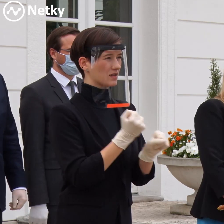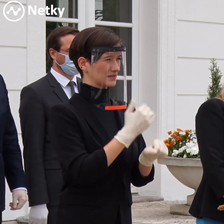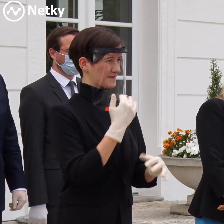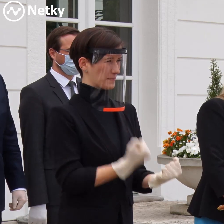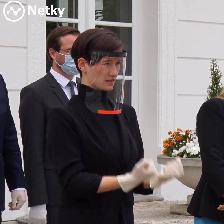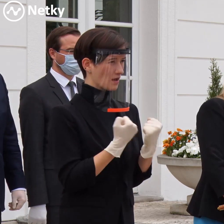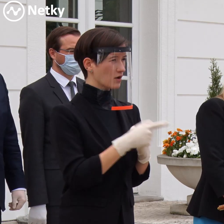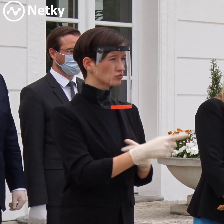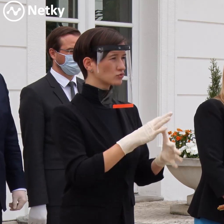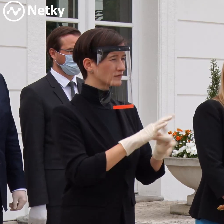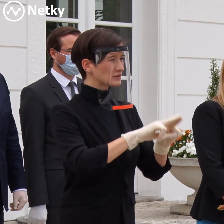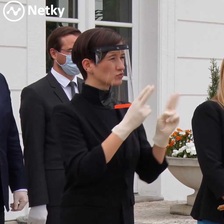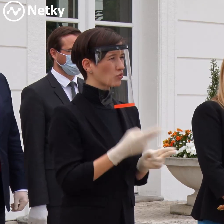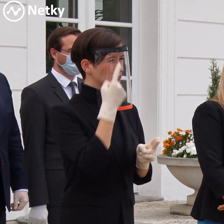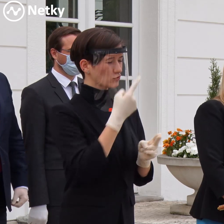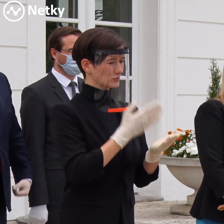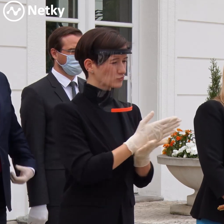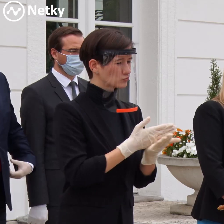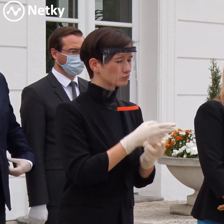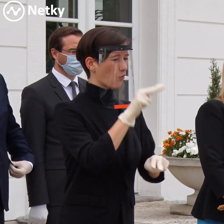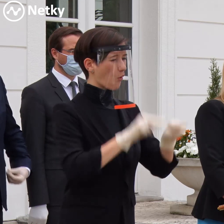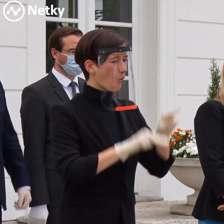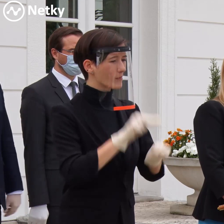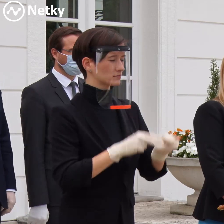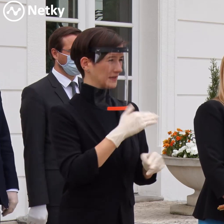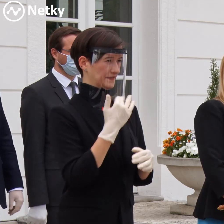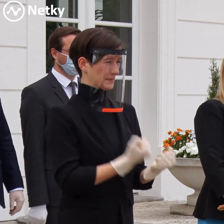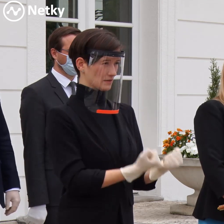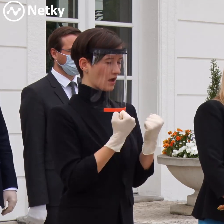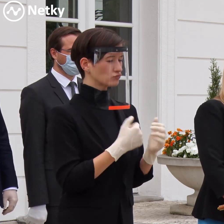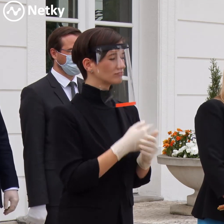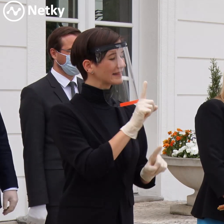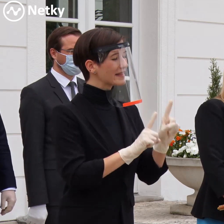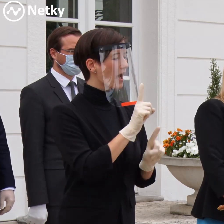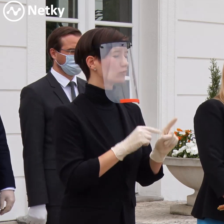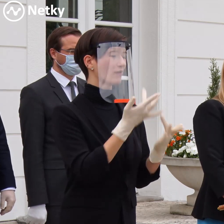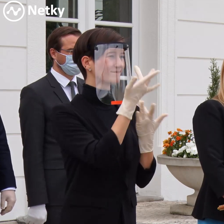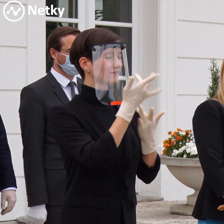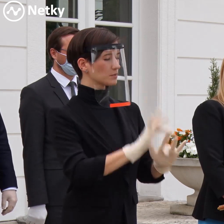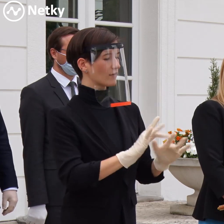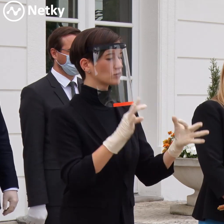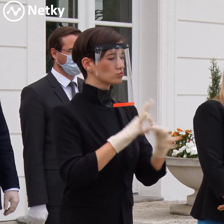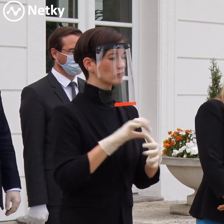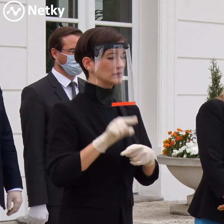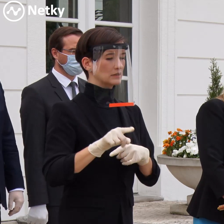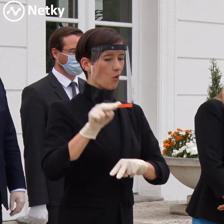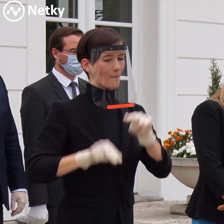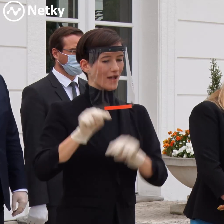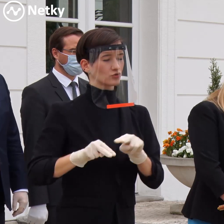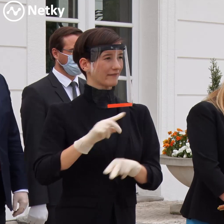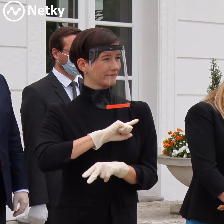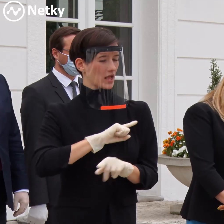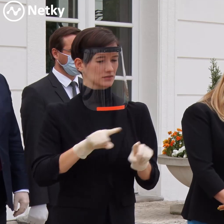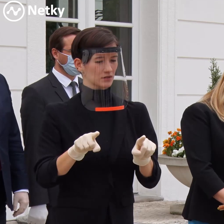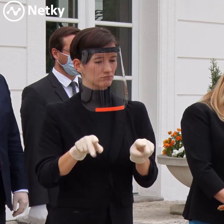Mnoho z nich jednoducho odišlo ku svojim deťom, ku svojim rodinám. A tá kapacitná podimenzovanosť sa veľmi silno ukazuje.